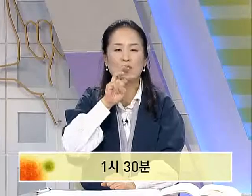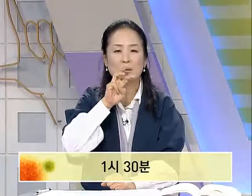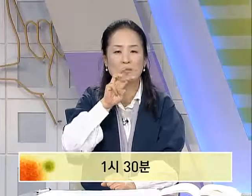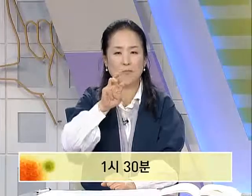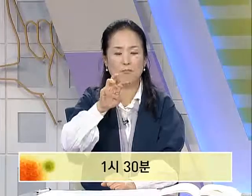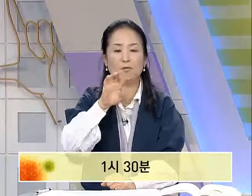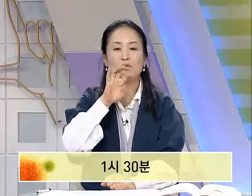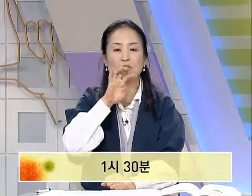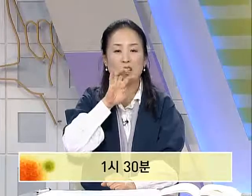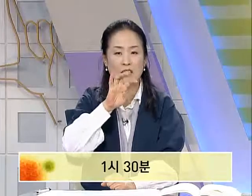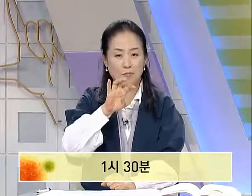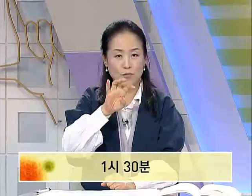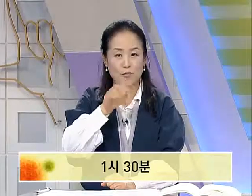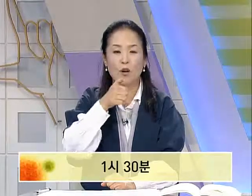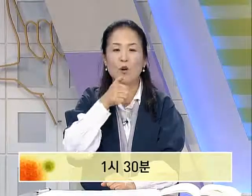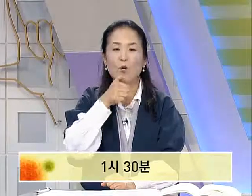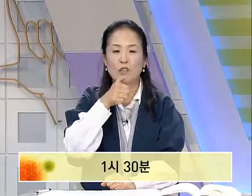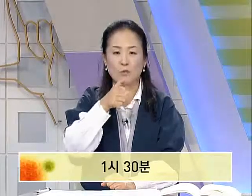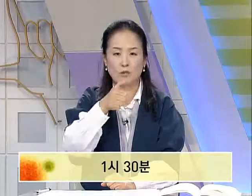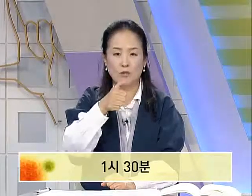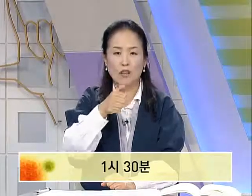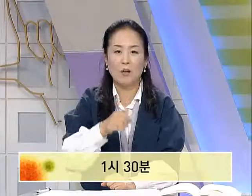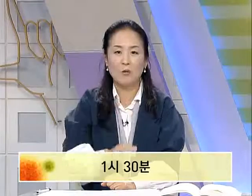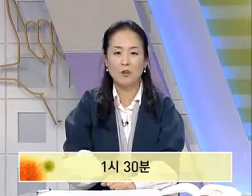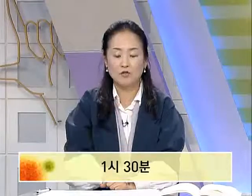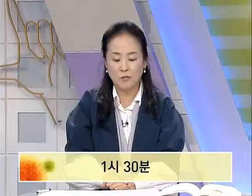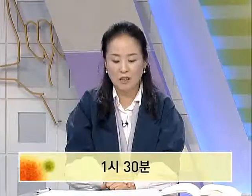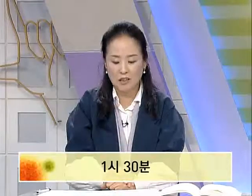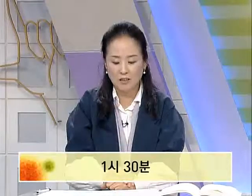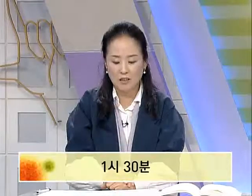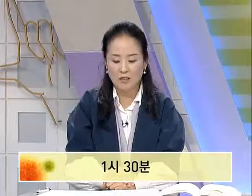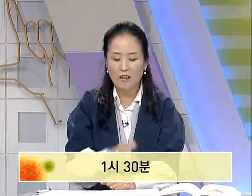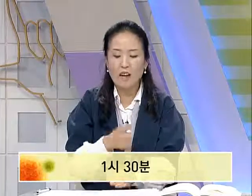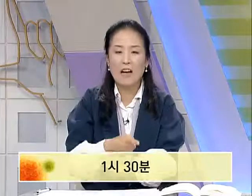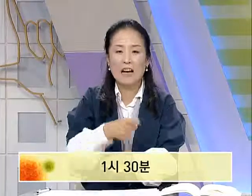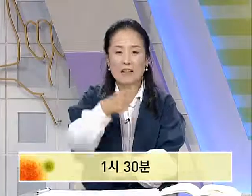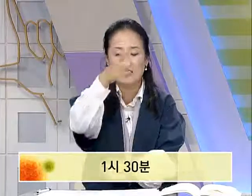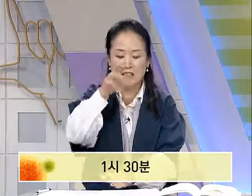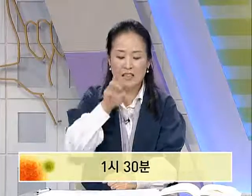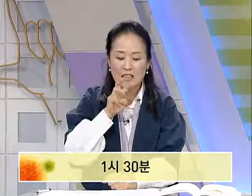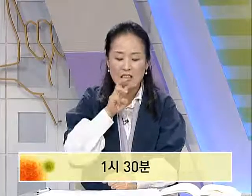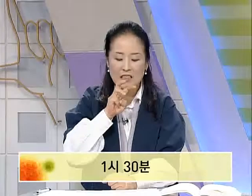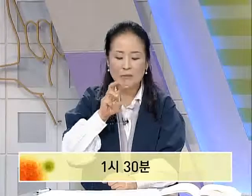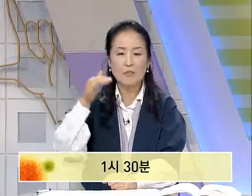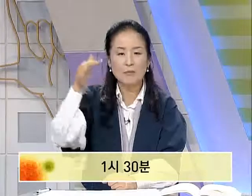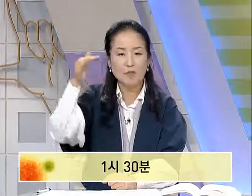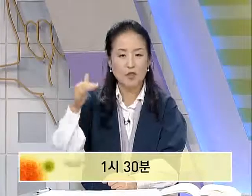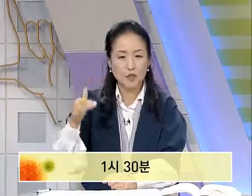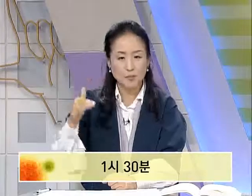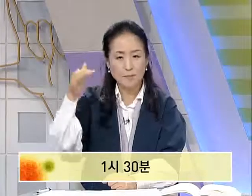30분 40분 50분 이렇게 표현해주시면 되겠어요 1시 30분쯤